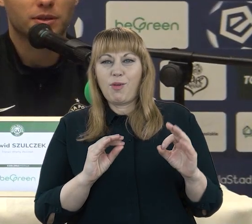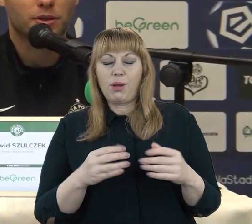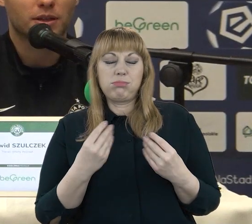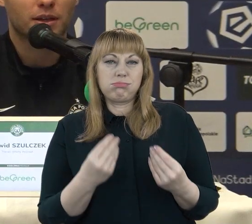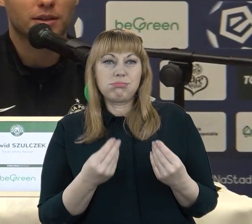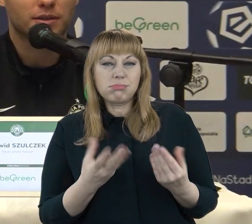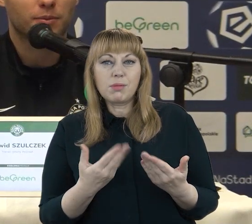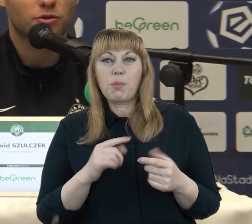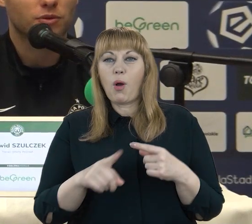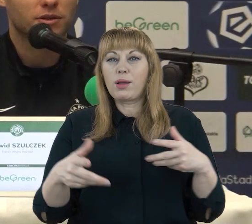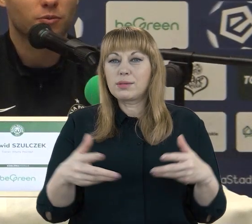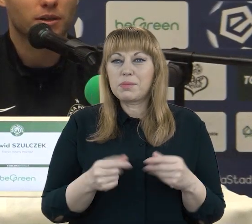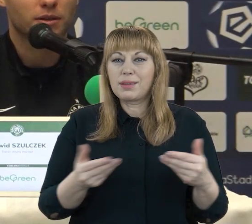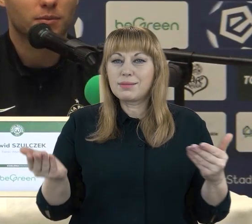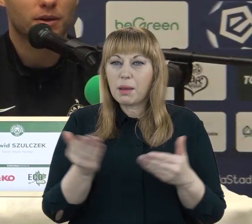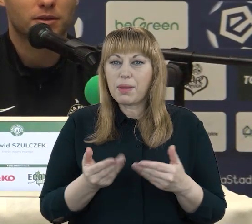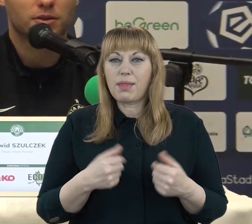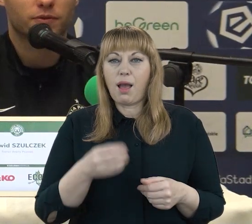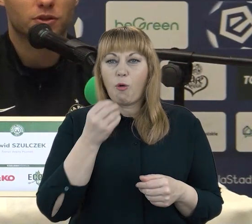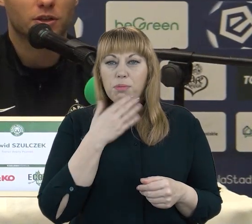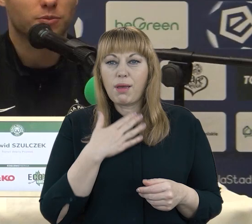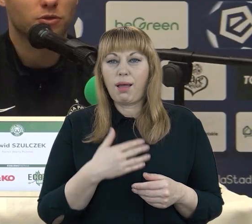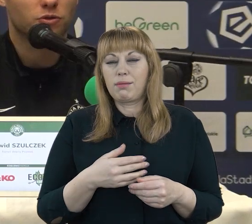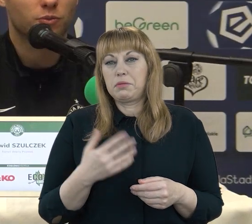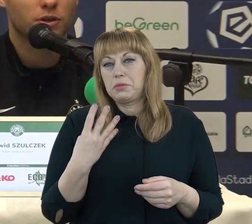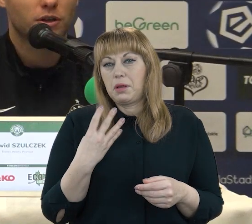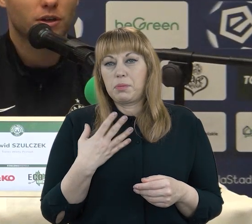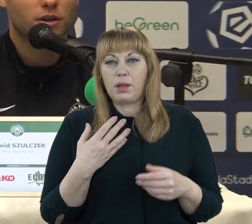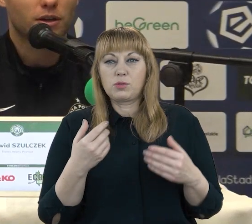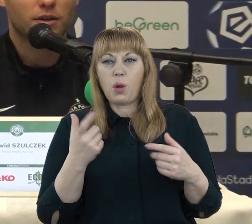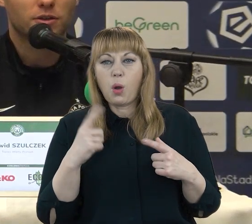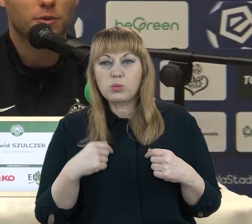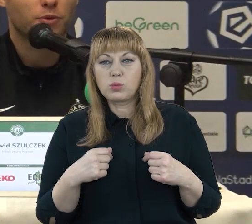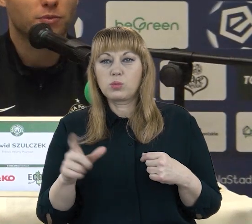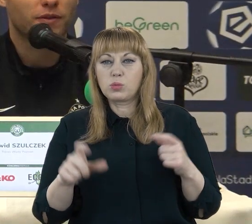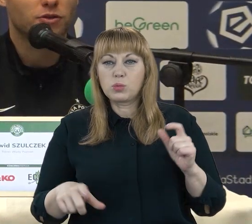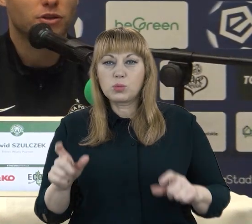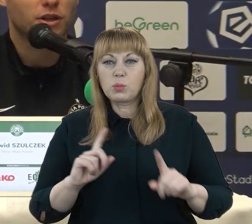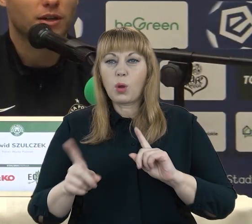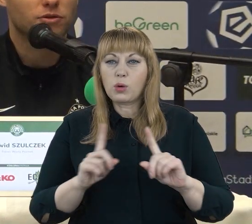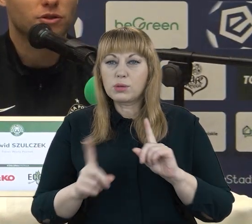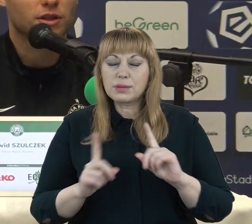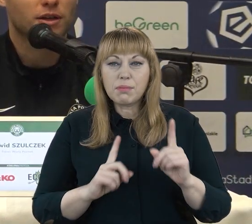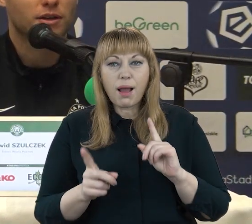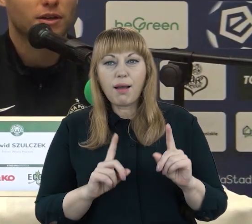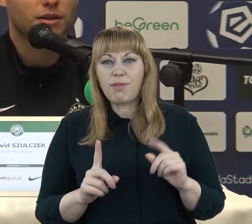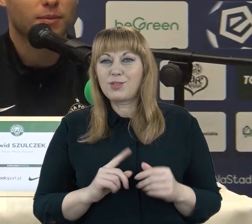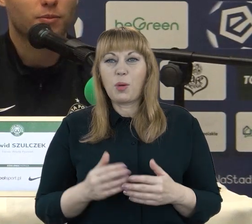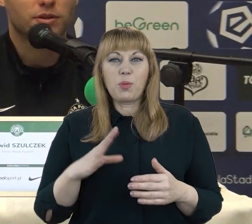egzaminie trener Jacek zaprosił nas na obiad chyba z cztery czy pięć osób, żeby porozmawiać. To też taka niecodzienna dla mnie była